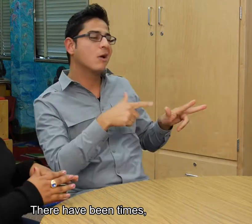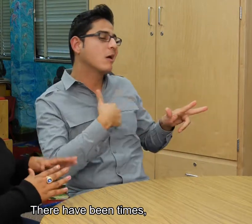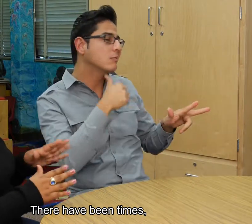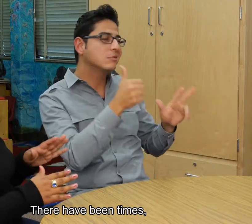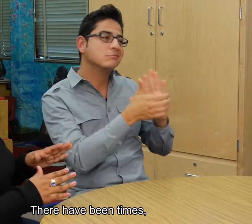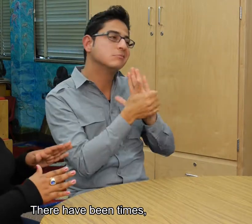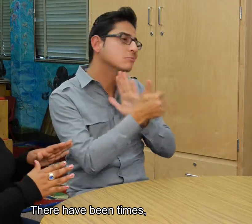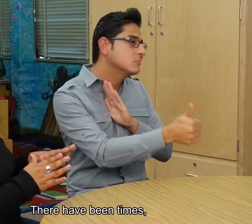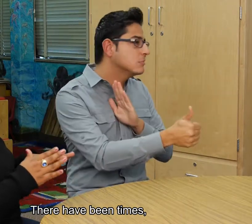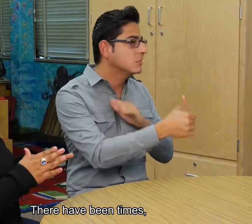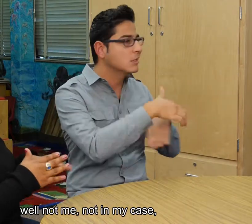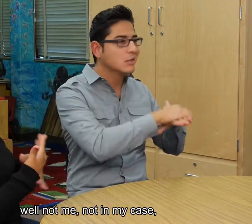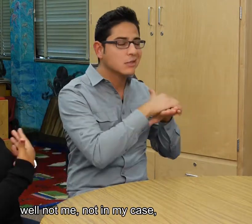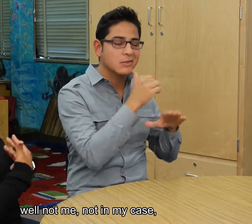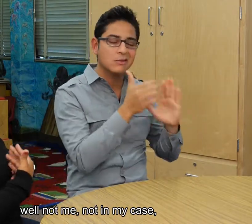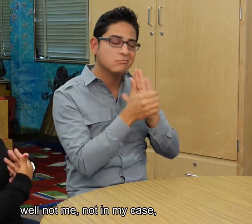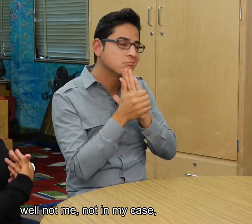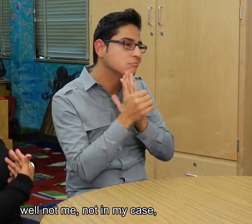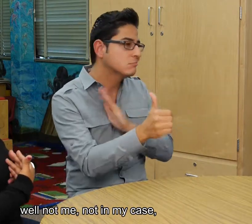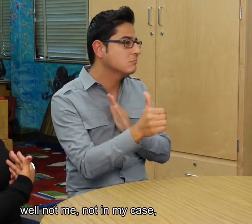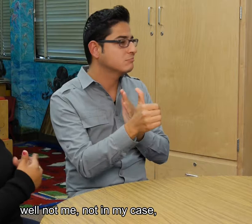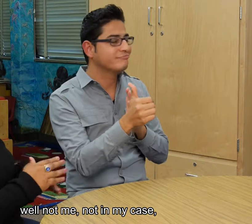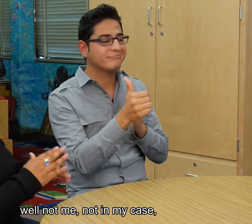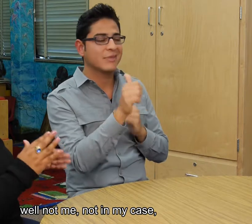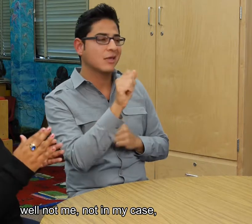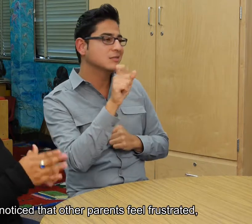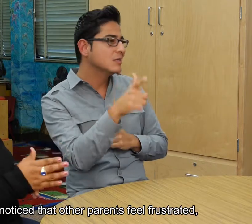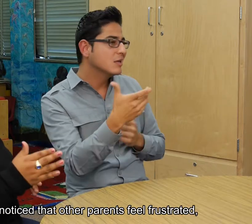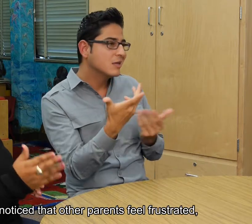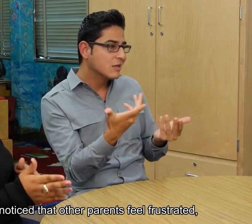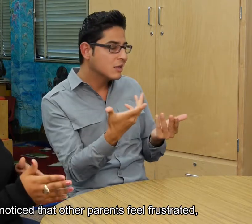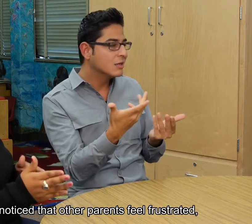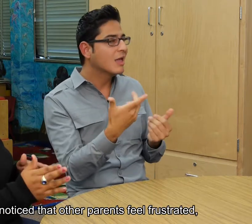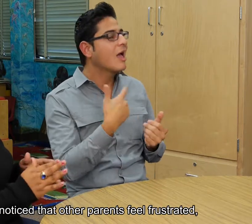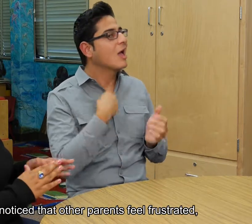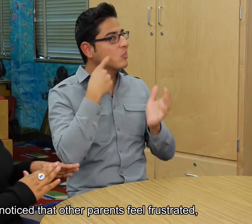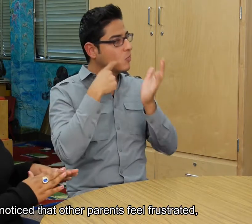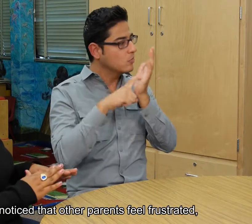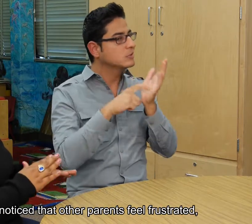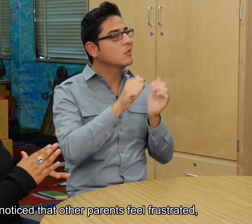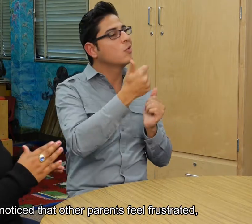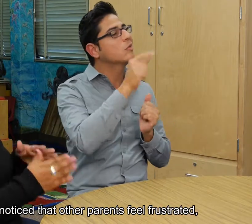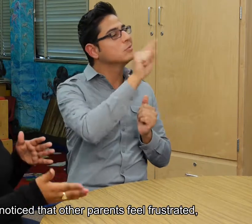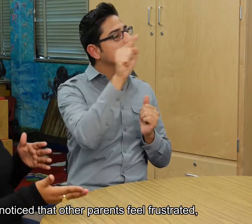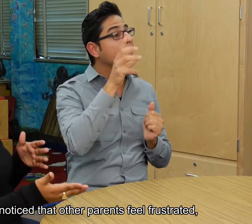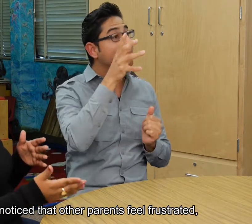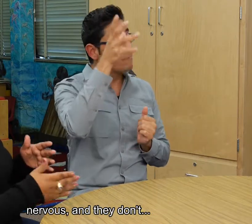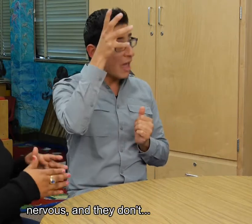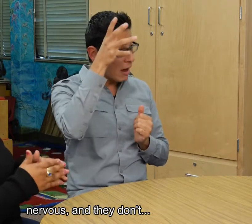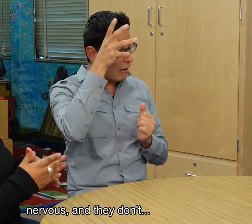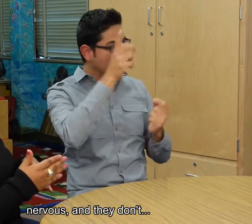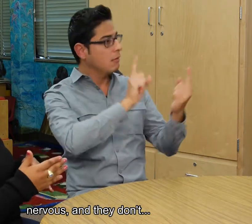Hay veces que, bueno, no, yo en mi caso no. He mirado a otros padres que se sienten frustrados, este,